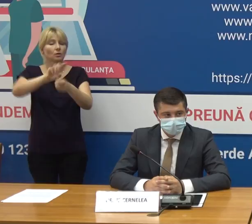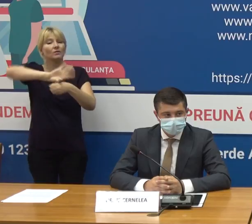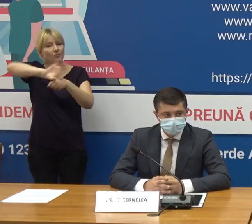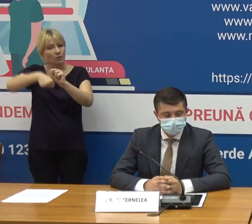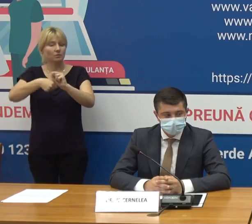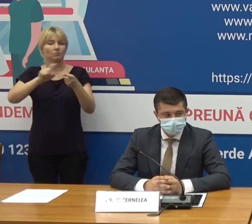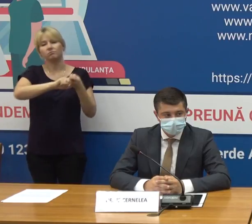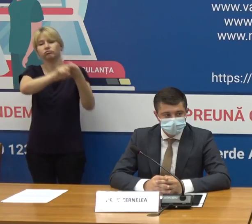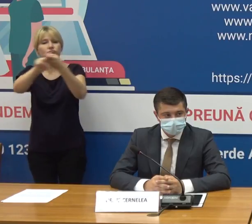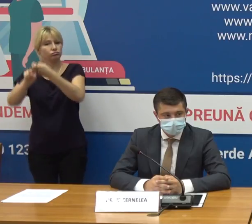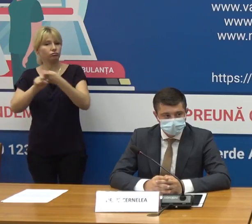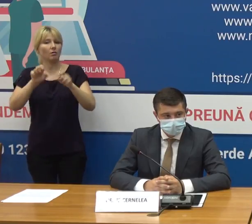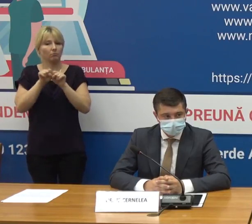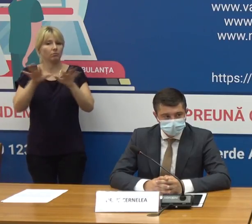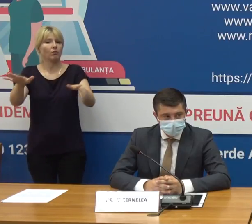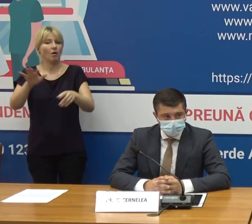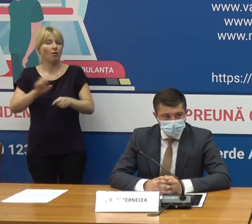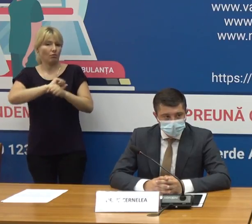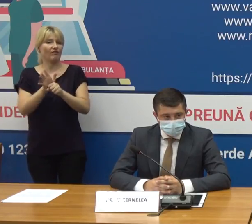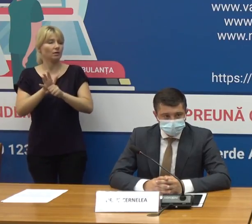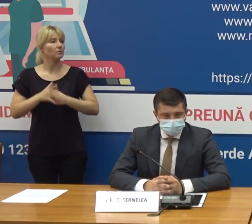și limitarea infecției COVID-19